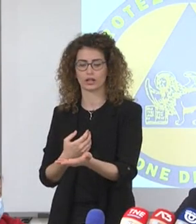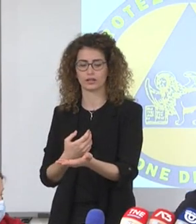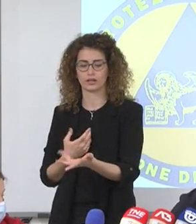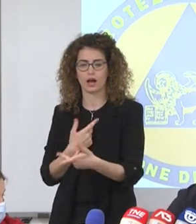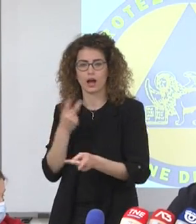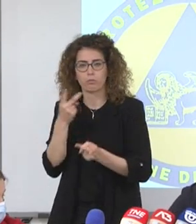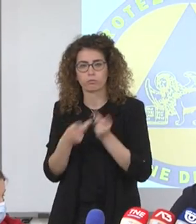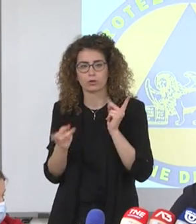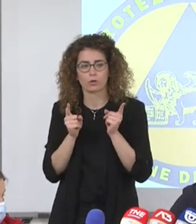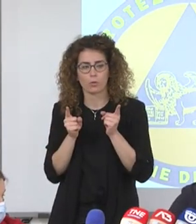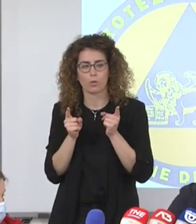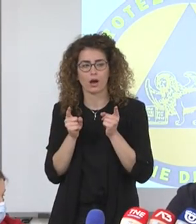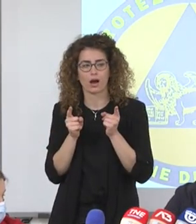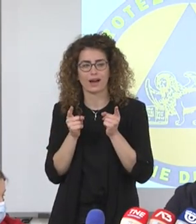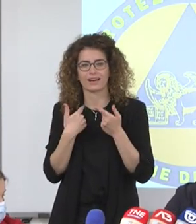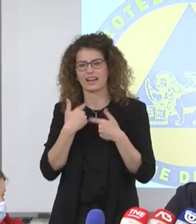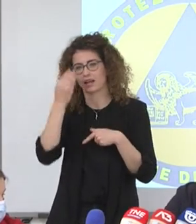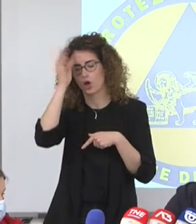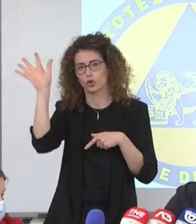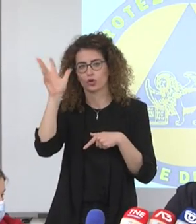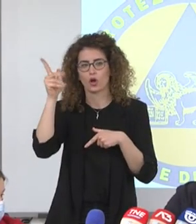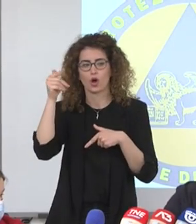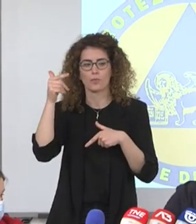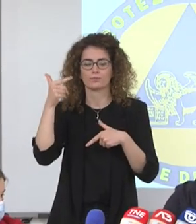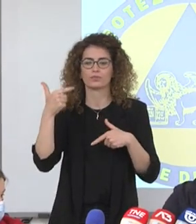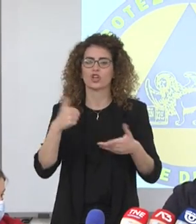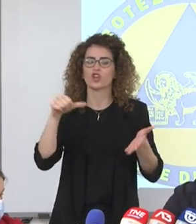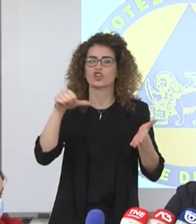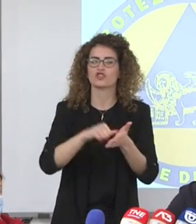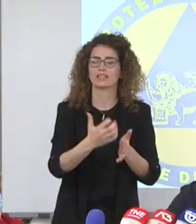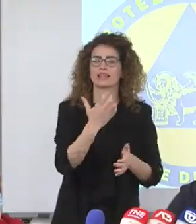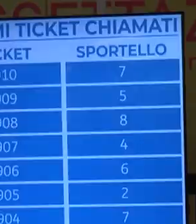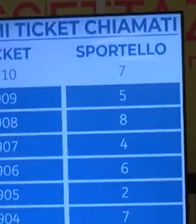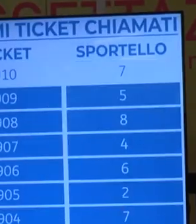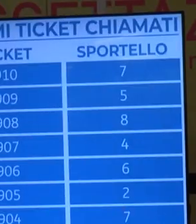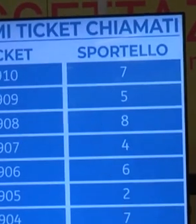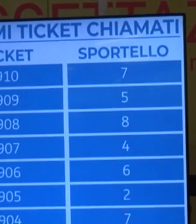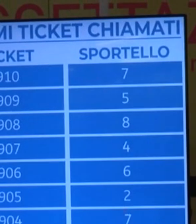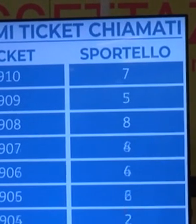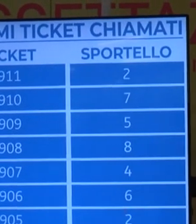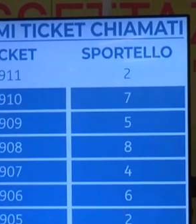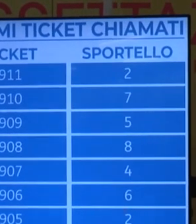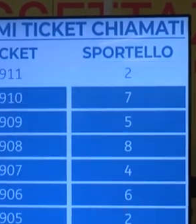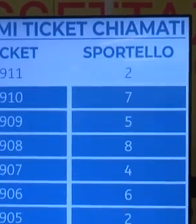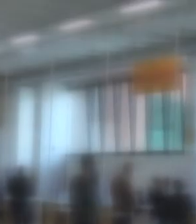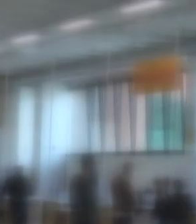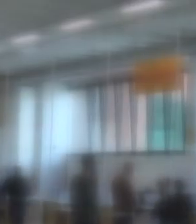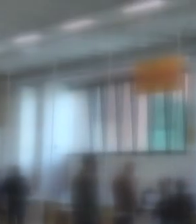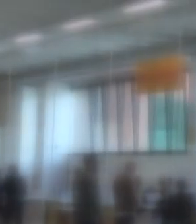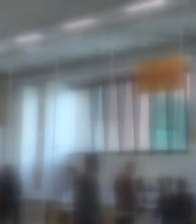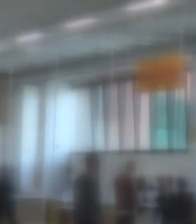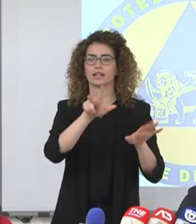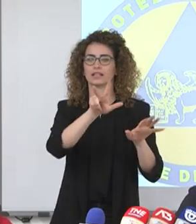tentando di chiudere anche il tema, che so, dei Grest, i centri estivi, di vaccinare gli operatori. Al via anche le vaccinazioni nelle